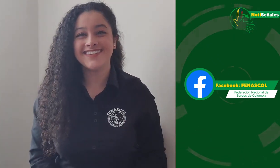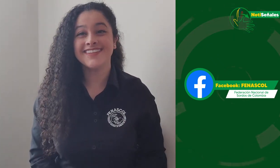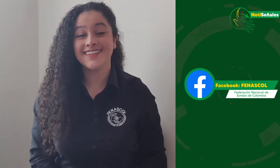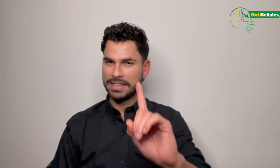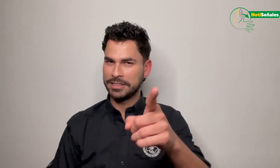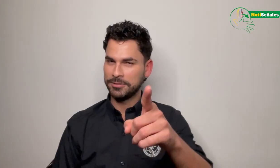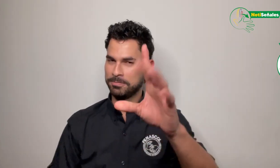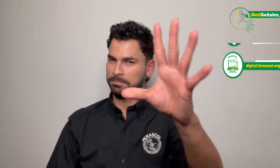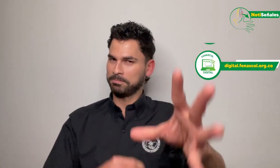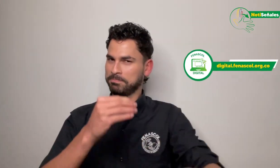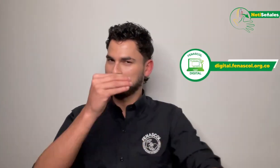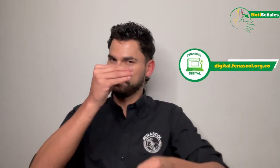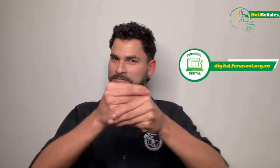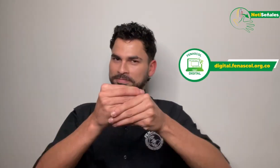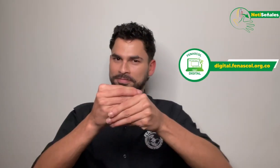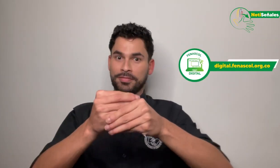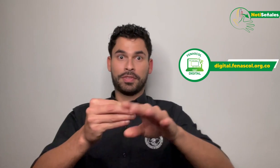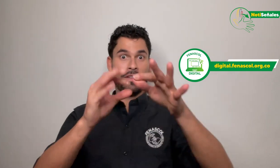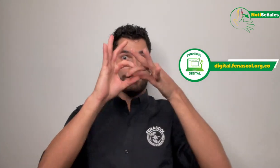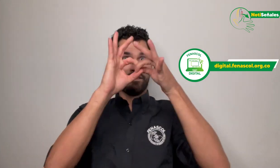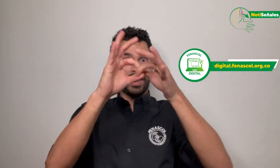Además, por Digital FENASCOL